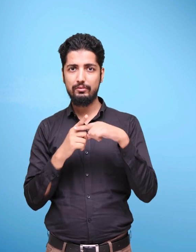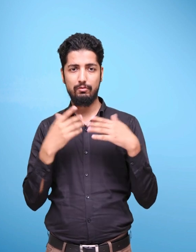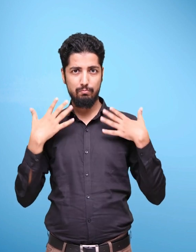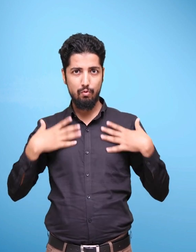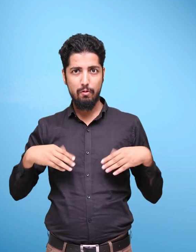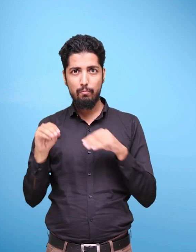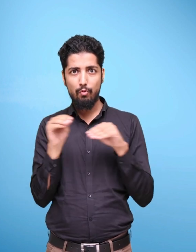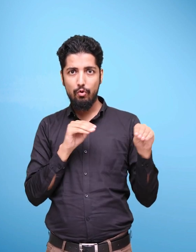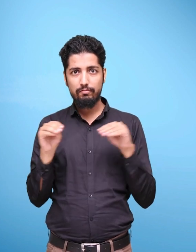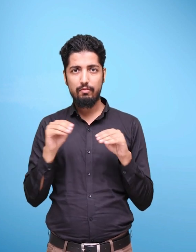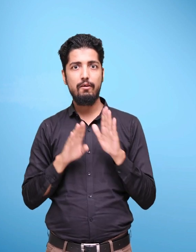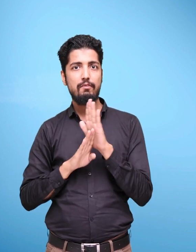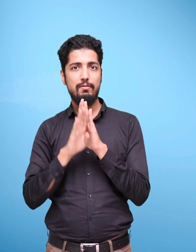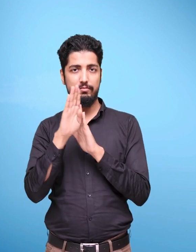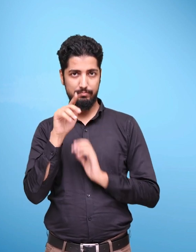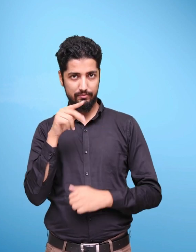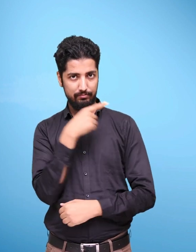socio-emotional